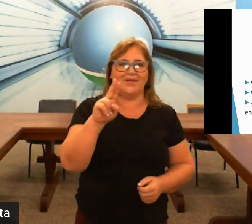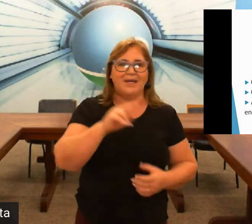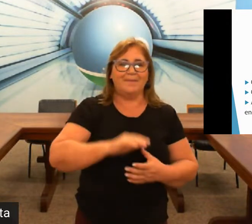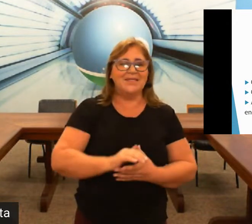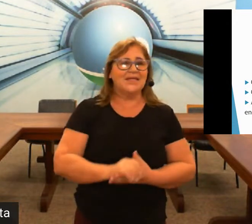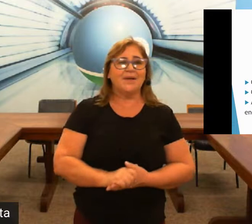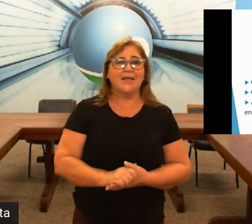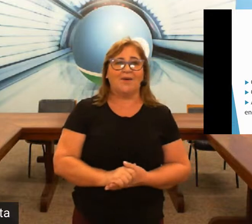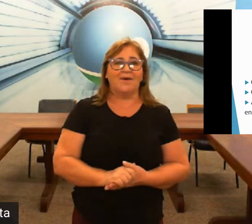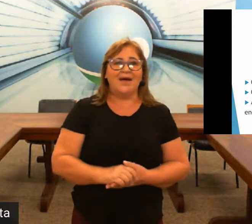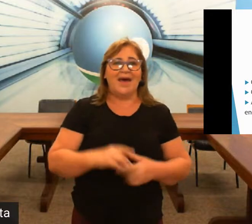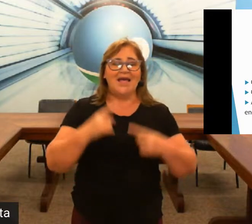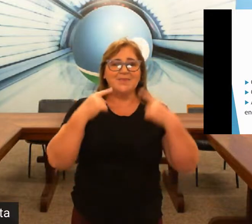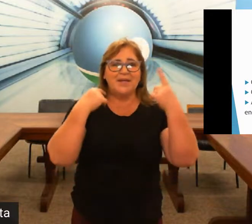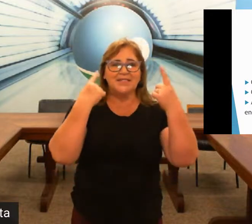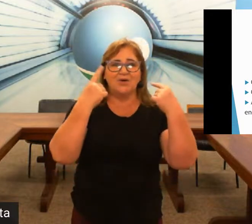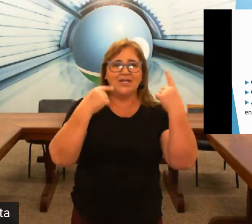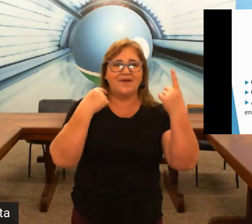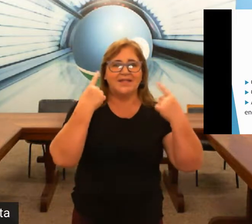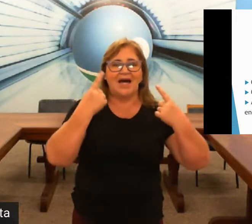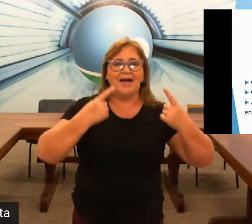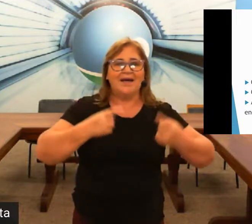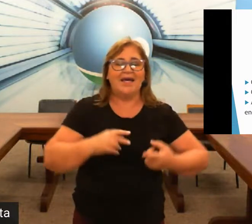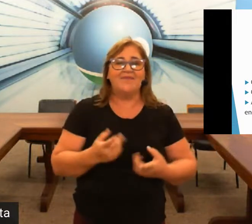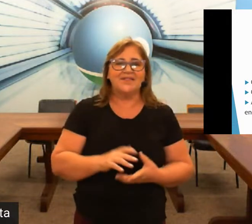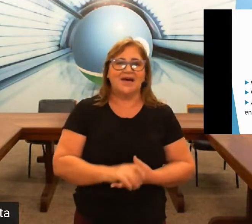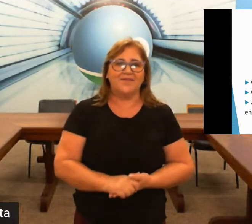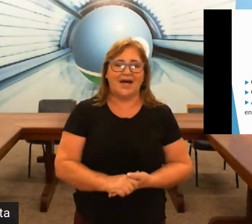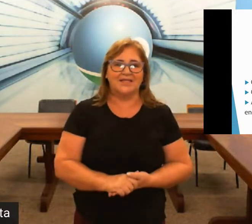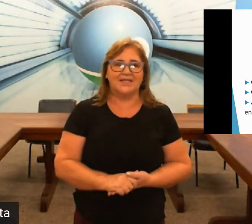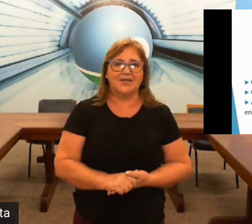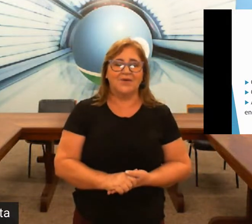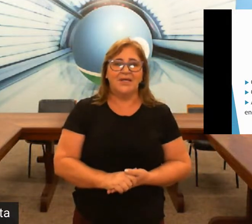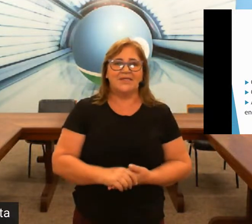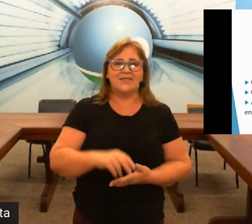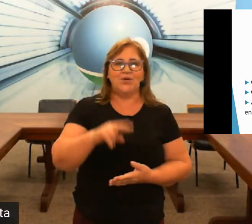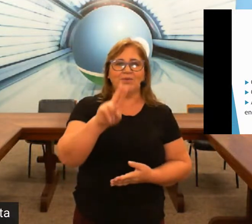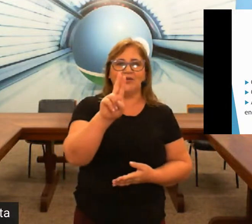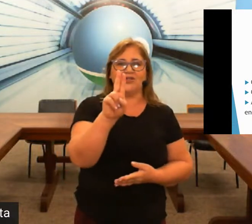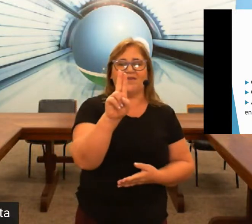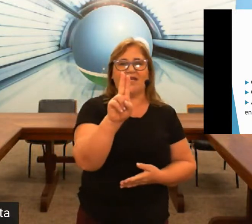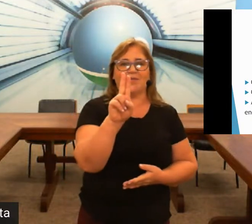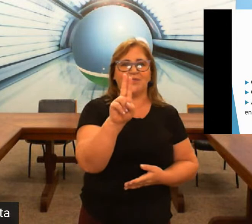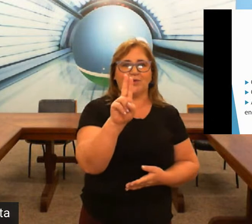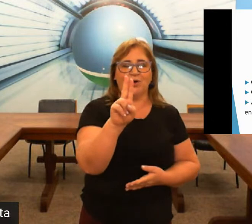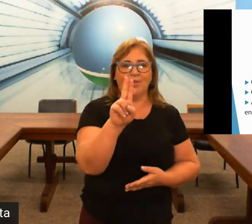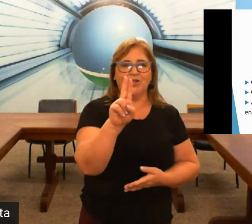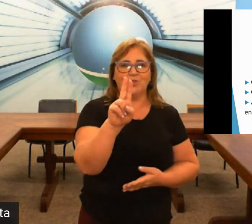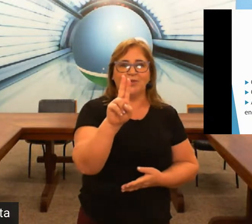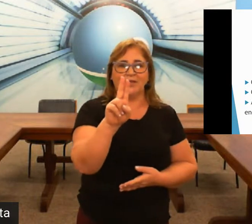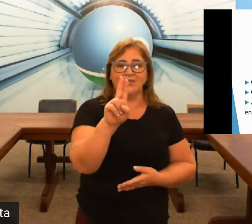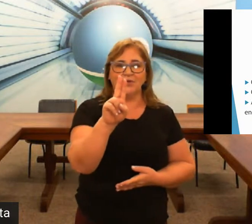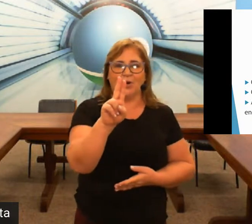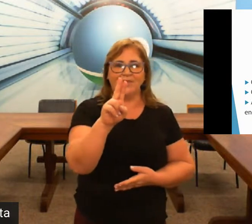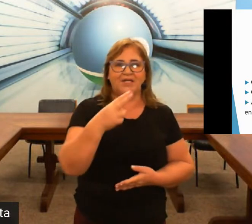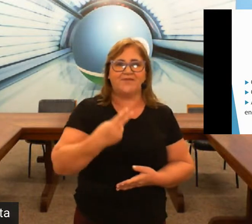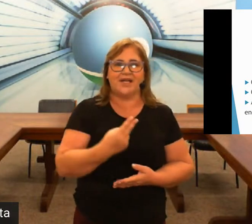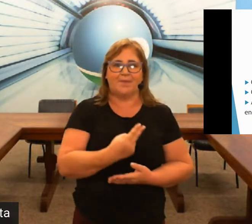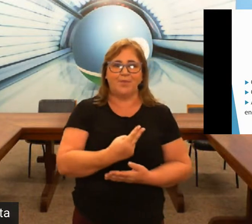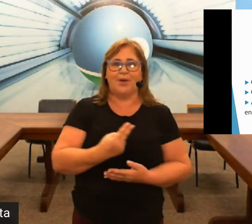mas Libra não é a expressão que vai dar ênfase a frase então se o dedo tiver virado pro seu nome eu tô te perguntando o seu nome se ele virar pro meu